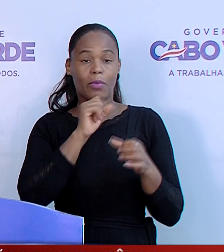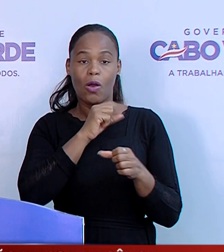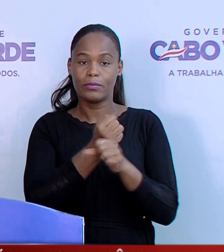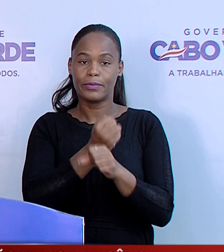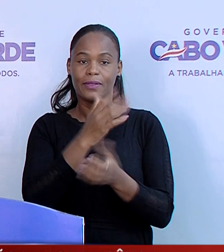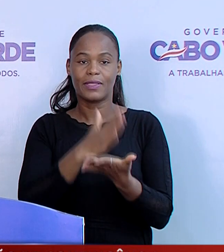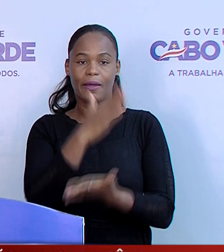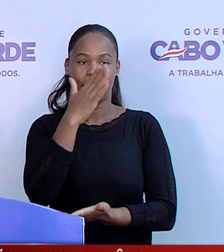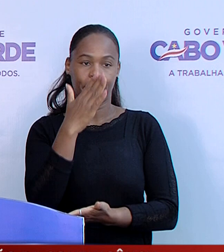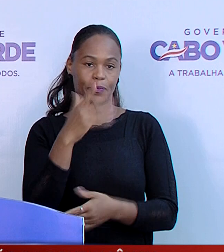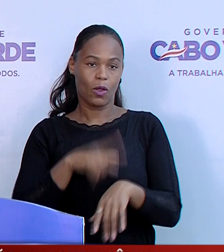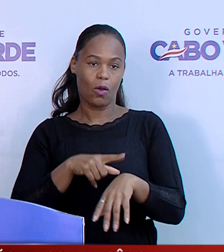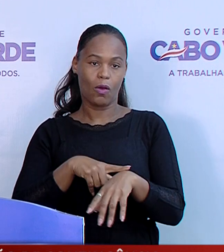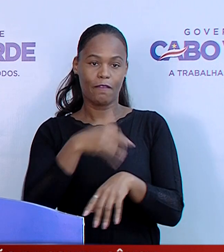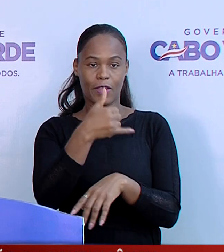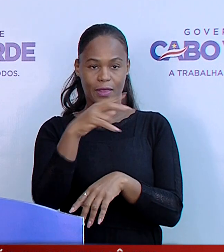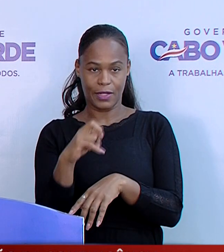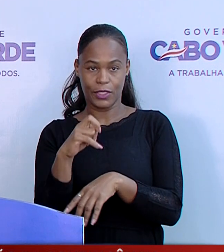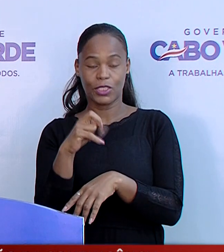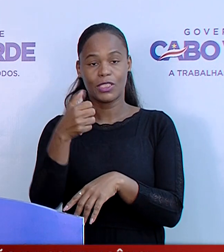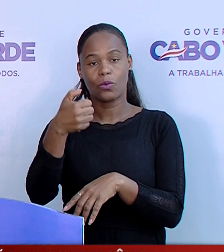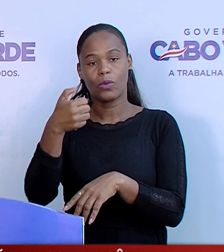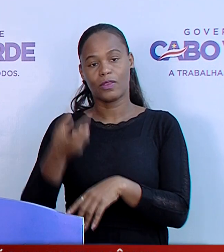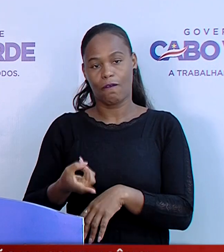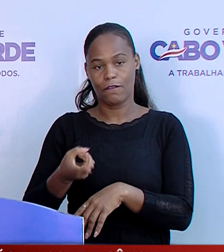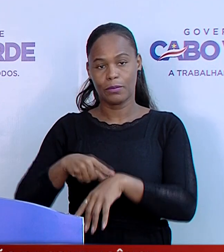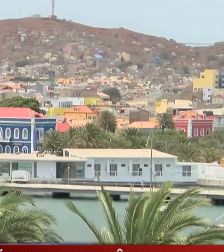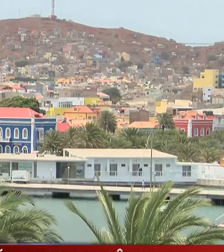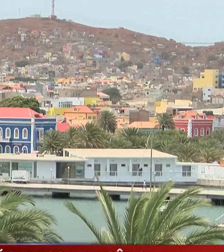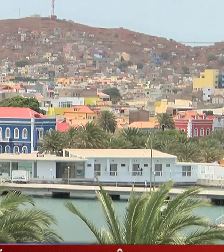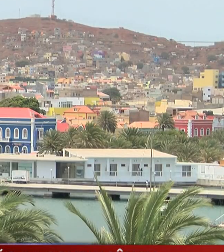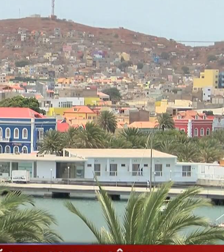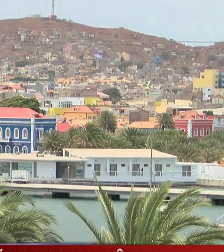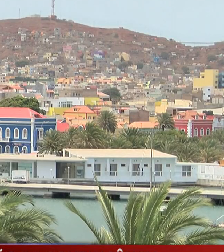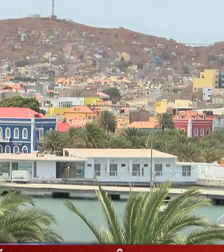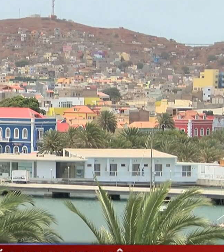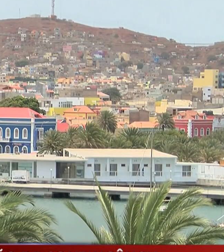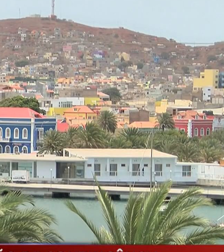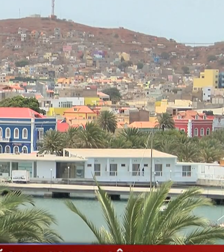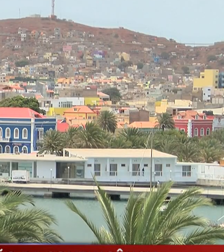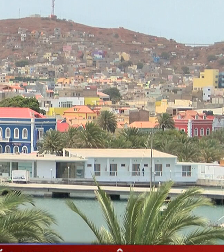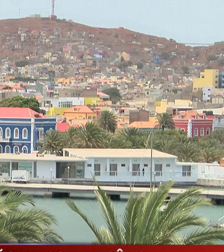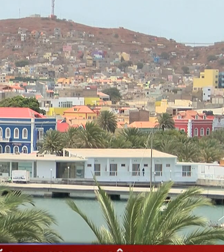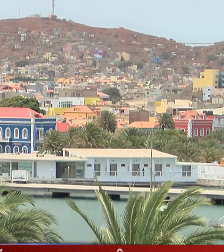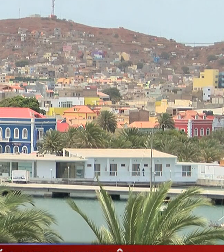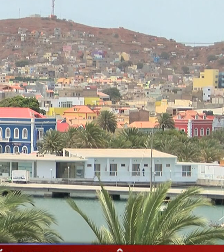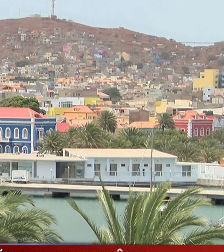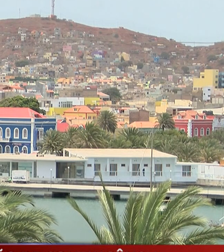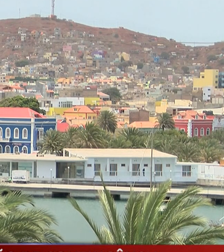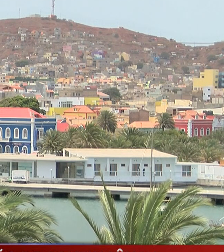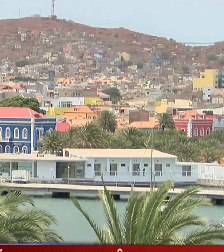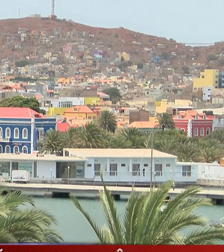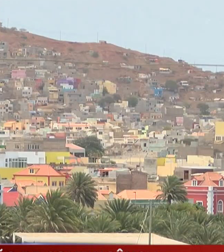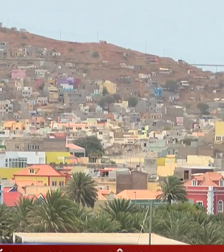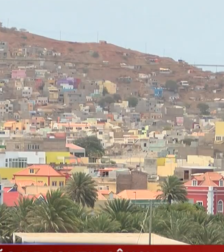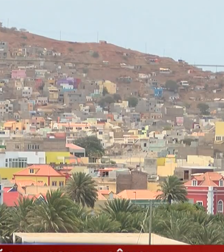até às 23 horas e 59 minutos. Ainda a partir do dia 2 de janeiro, o funcionamento